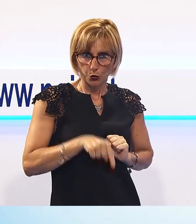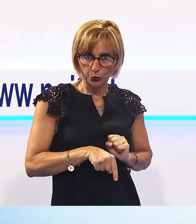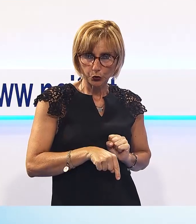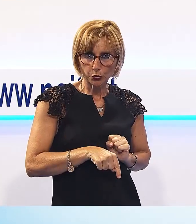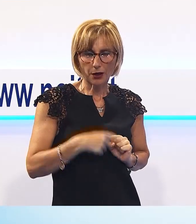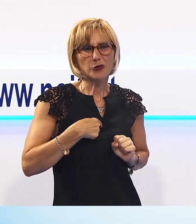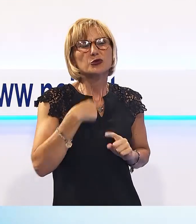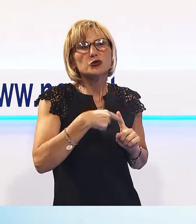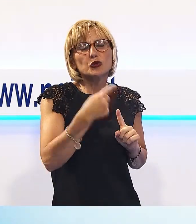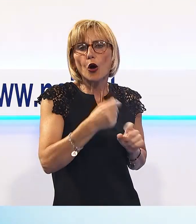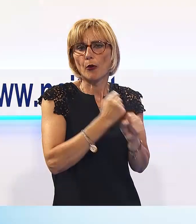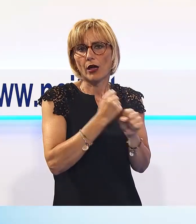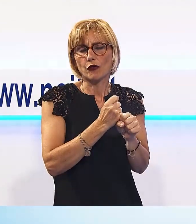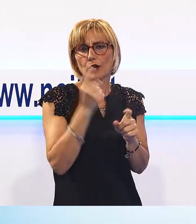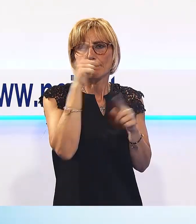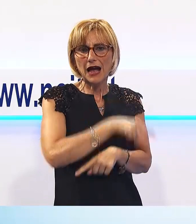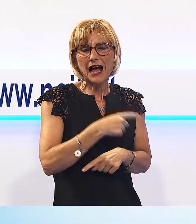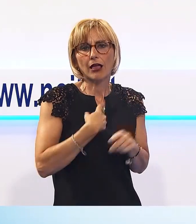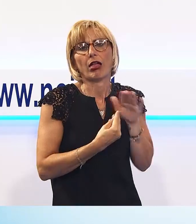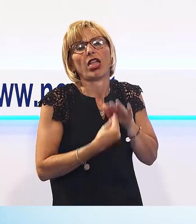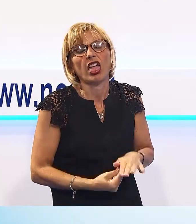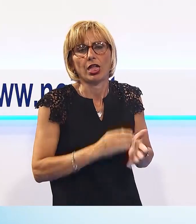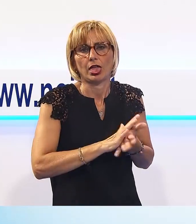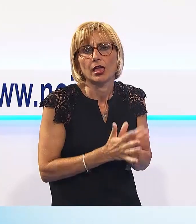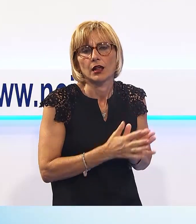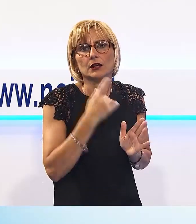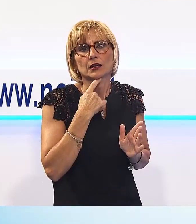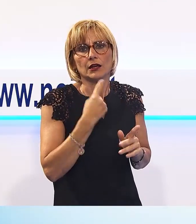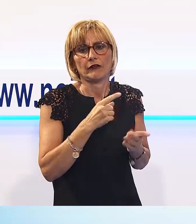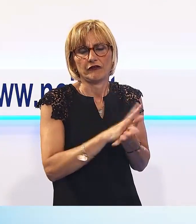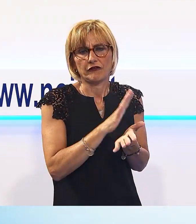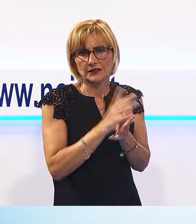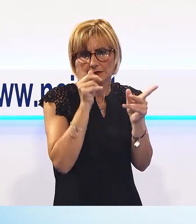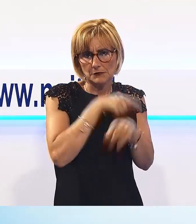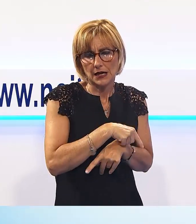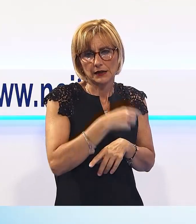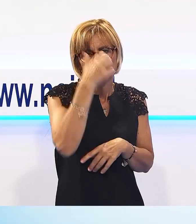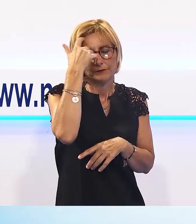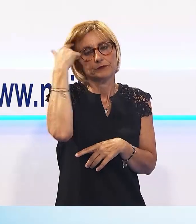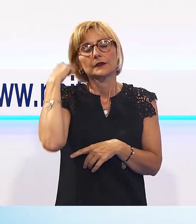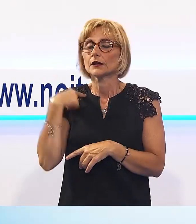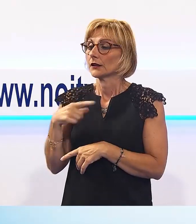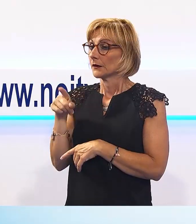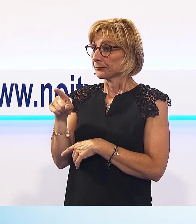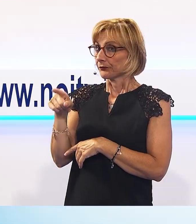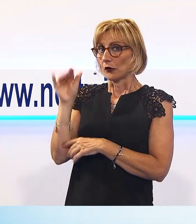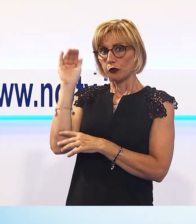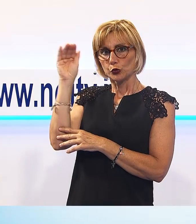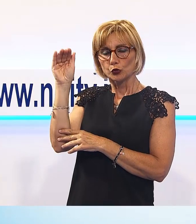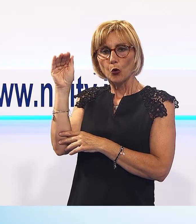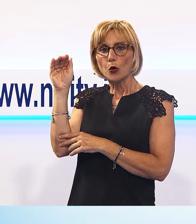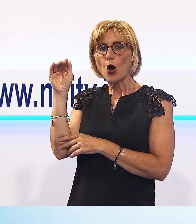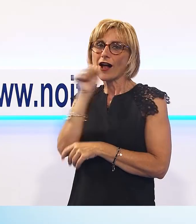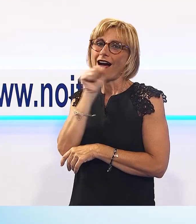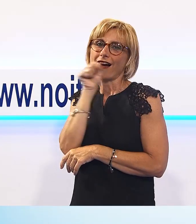si lavora male, perché chi subisce, subisce il look, subisce la manifestazione. Quali sono gli artisti che suoneranno il prossimo